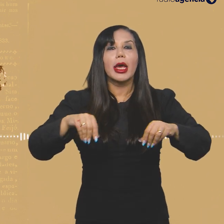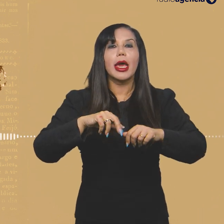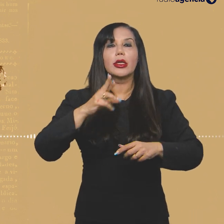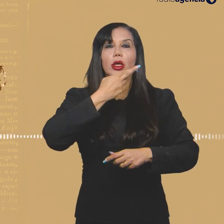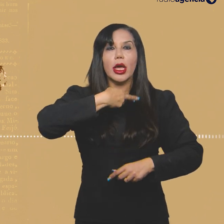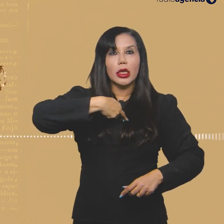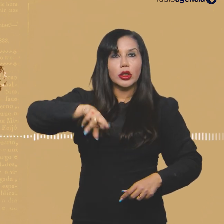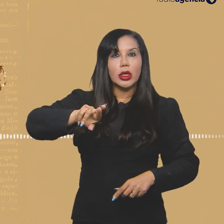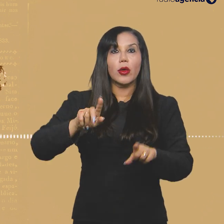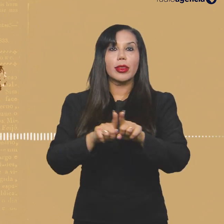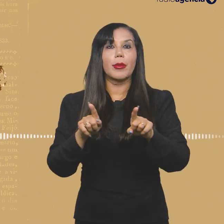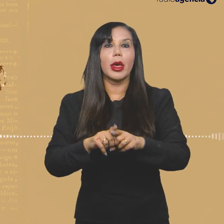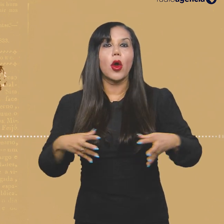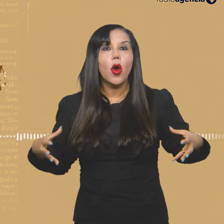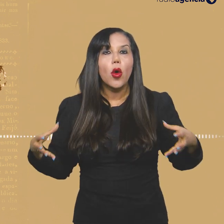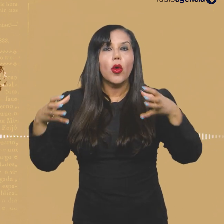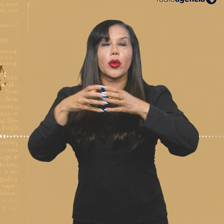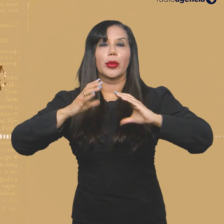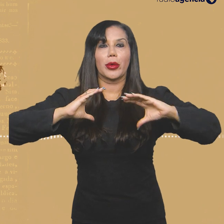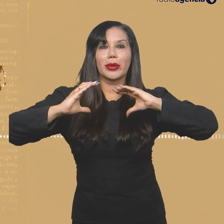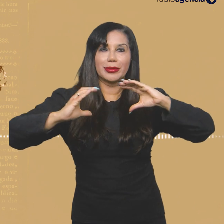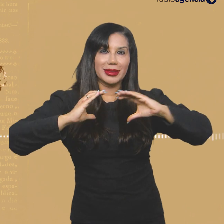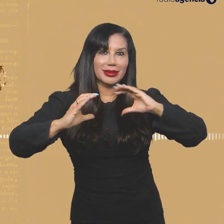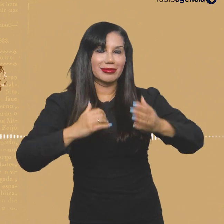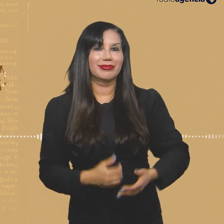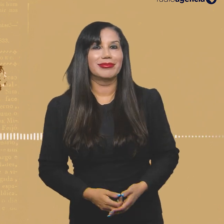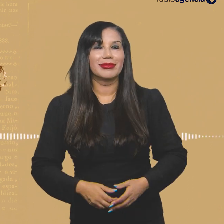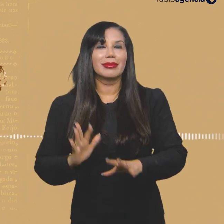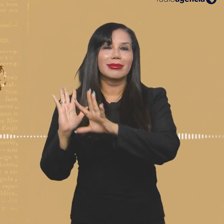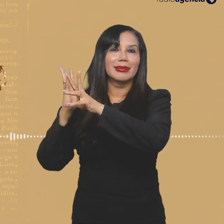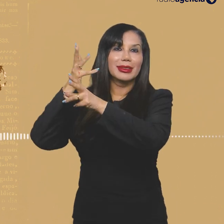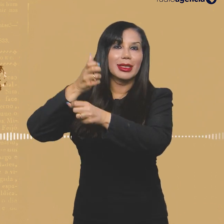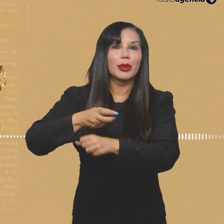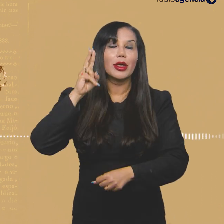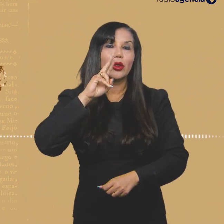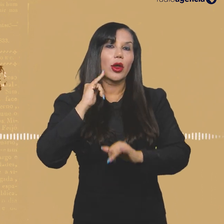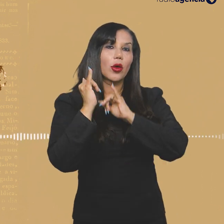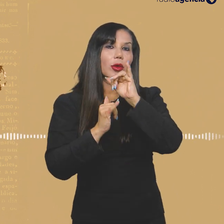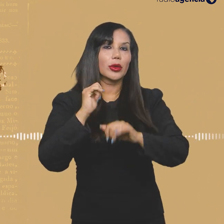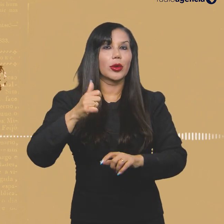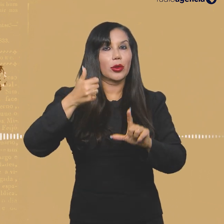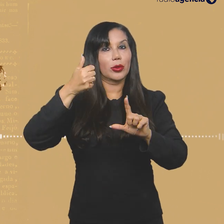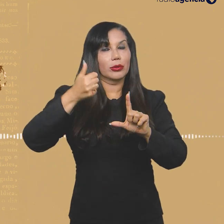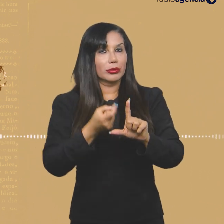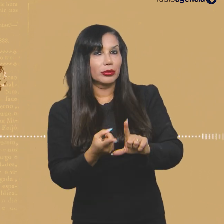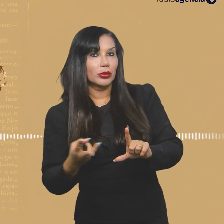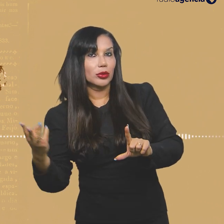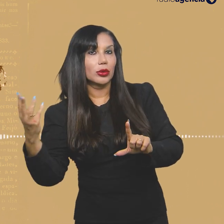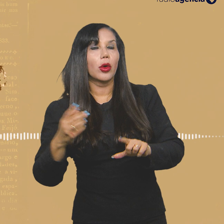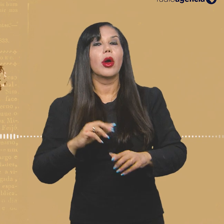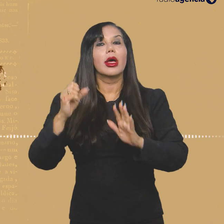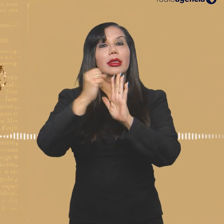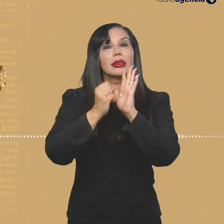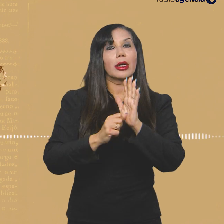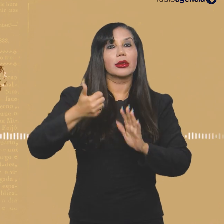terreiros religiosos e também, claro, coletivos de comunicação. Relembrando a história que contamos no primeiro episódio,